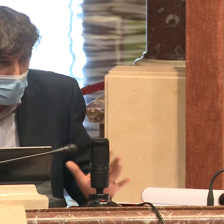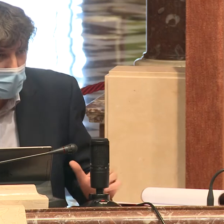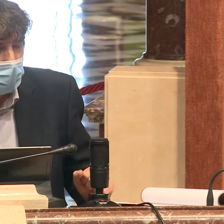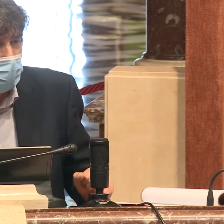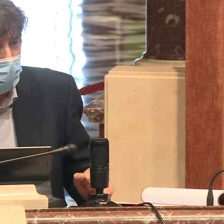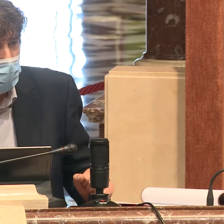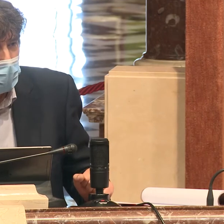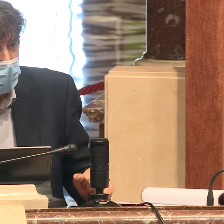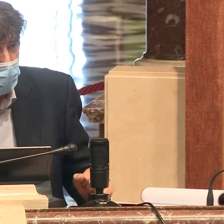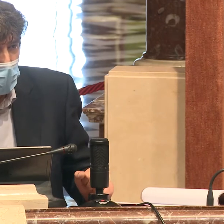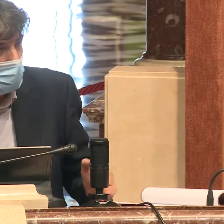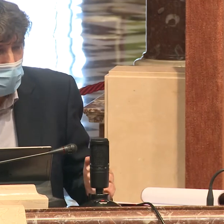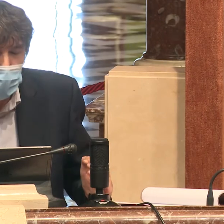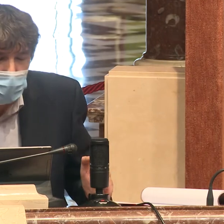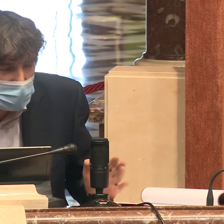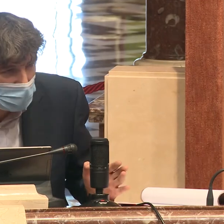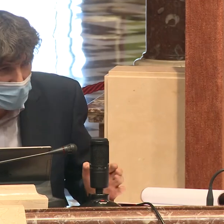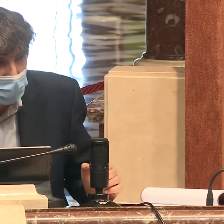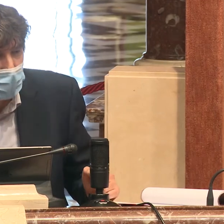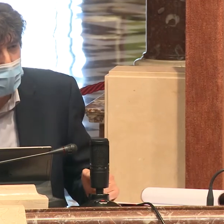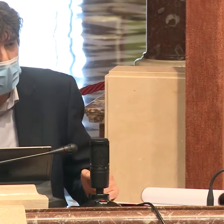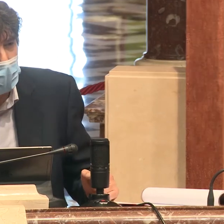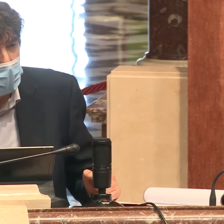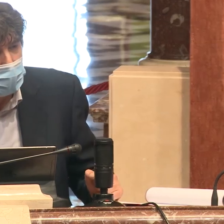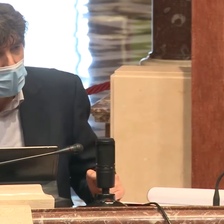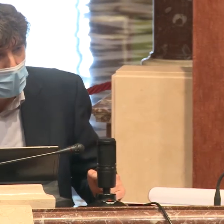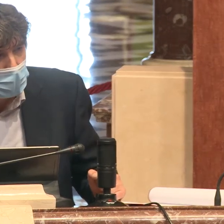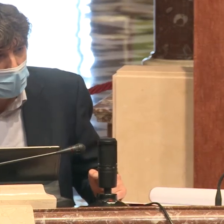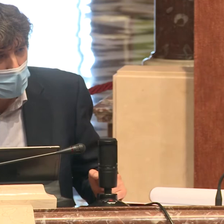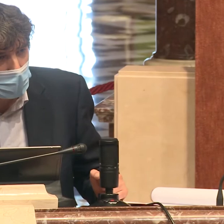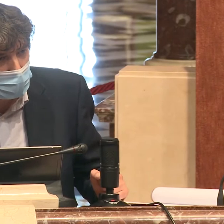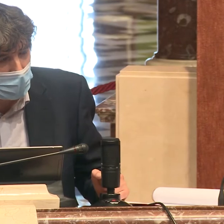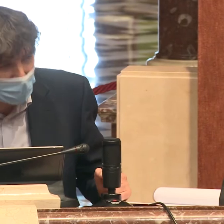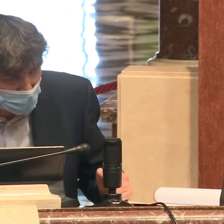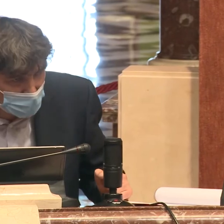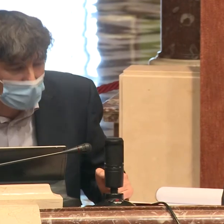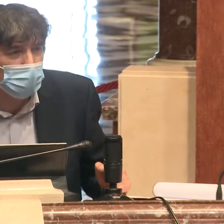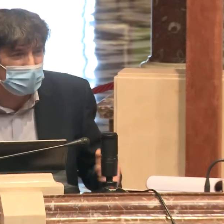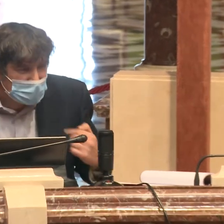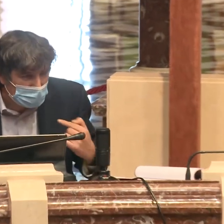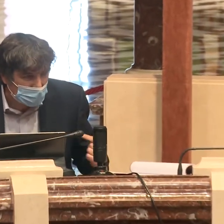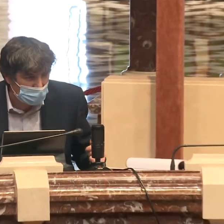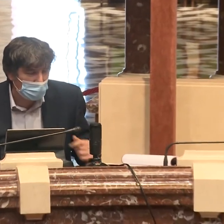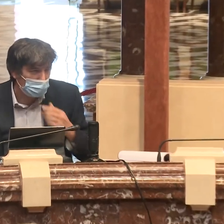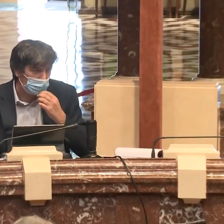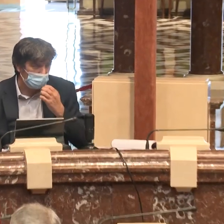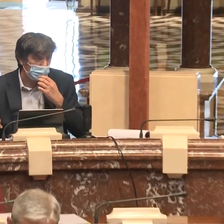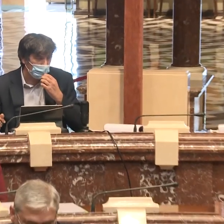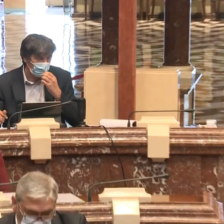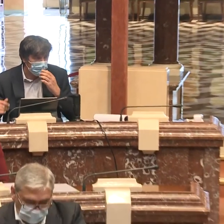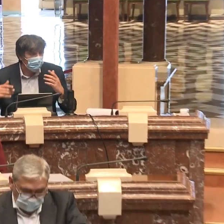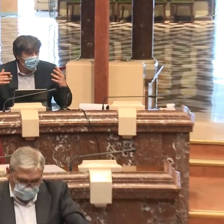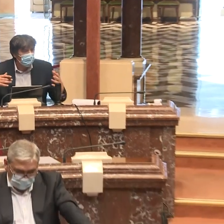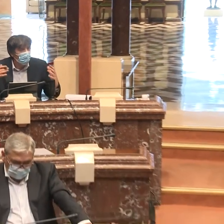esto creo que doy por terminar mi alocución. Muchísimas gracias por estar aquí y muchísimas gracias por